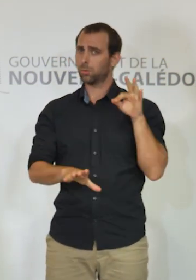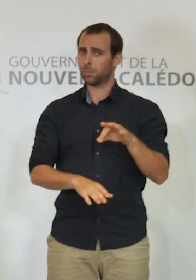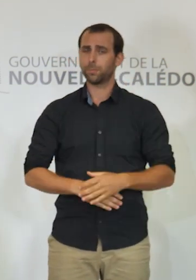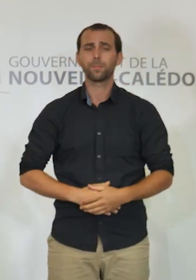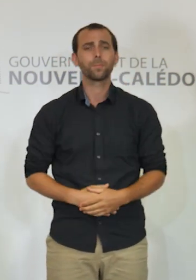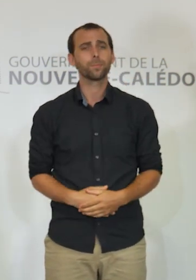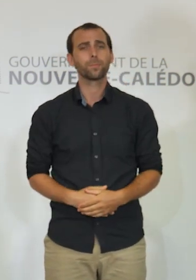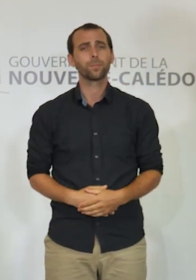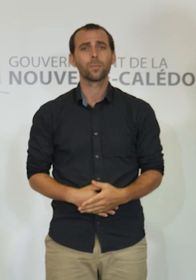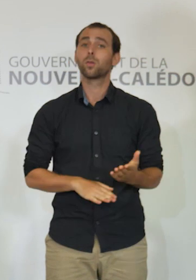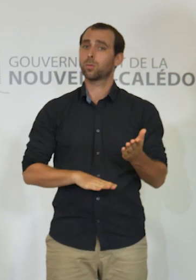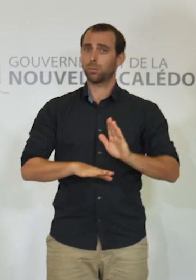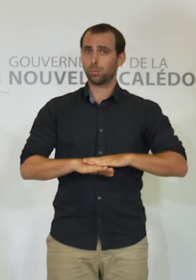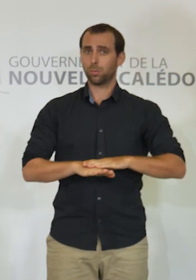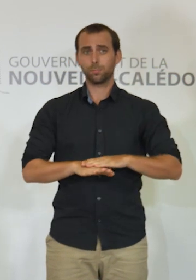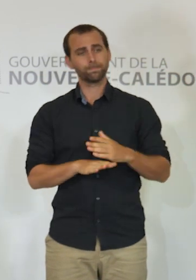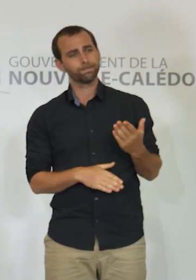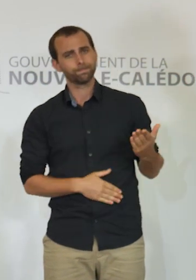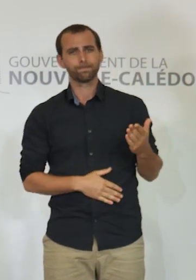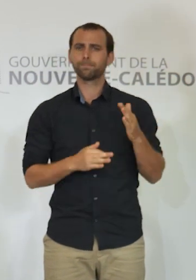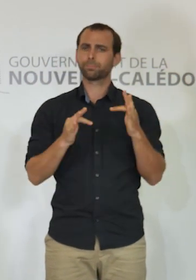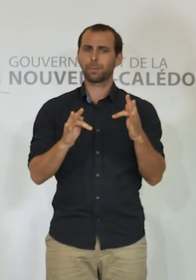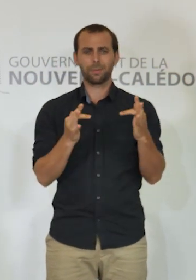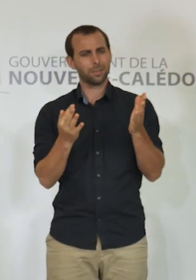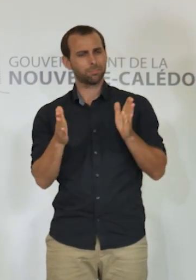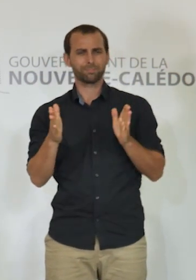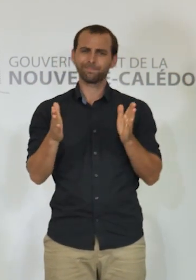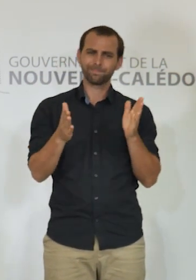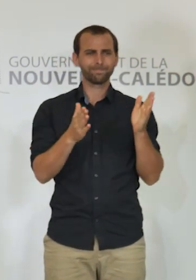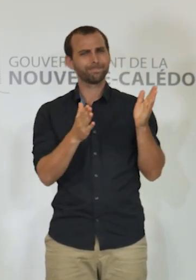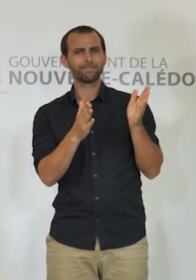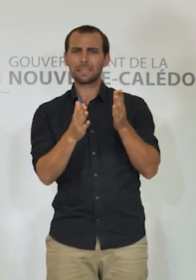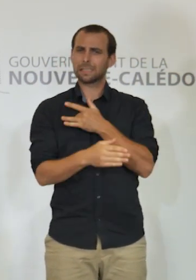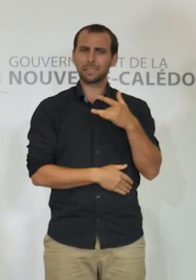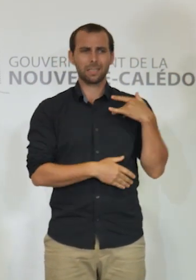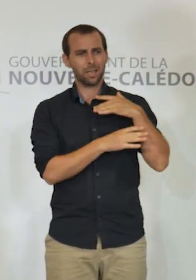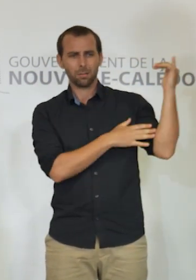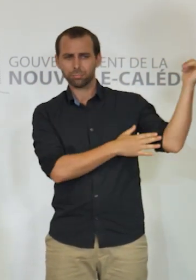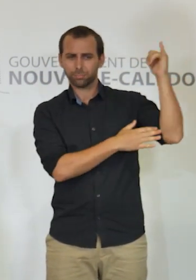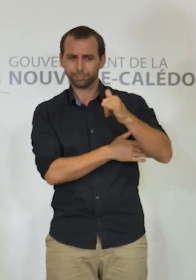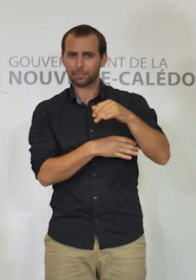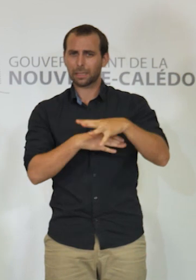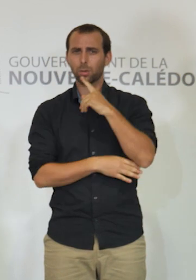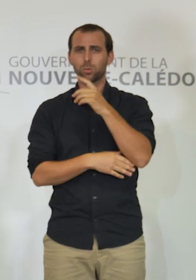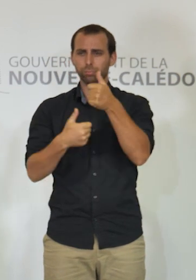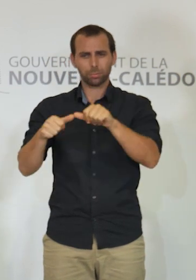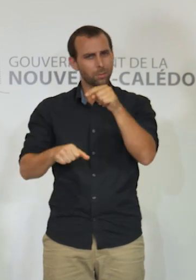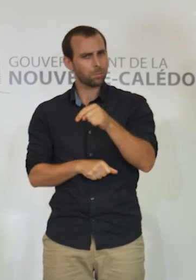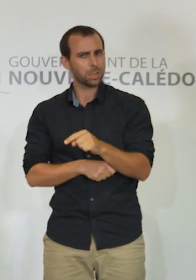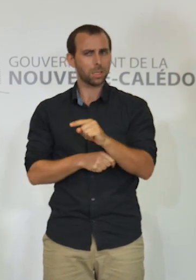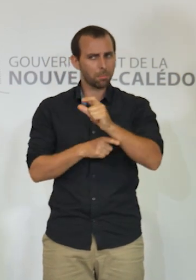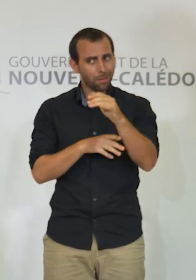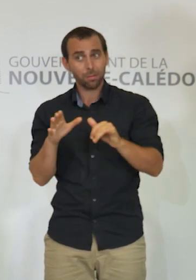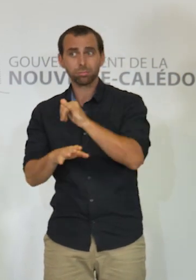cette pression plus forte au niveau de notre sas sanitaire, le gouvernement a la responsabilité d'envisager